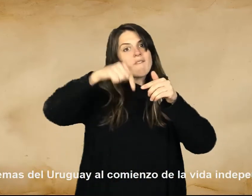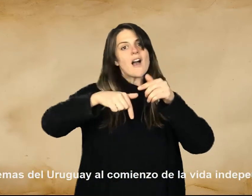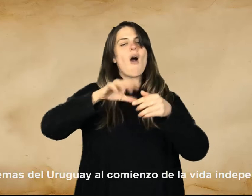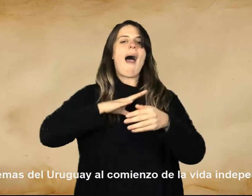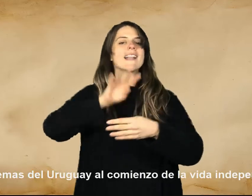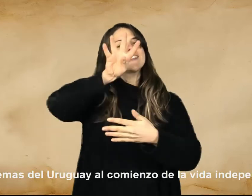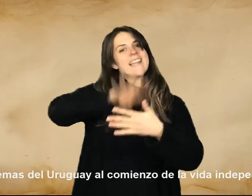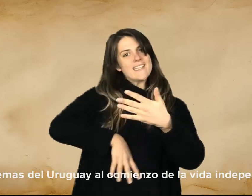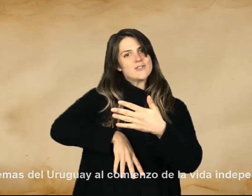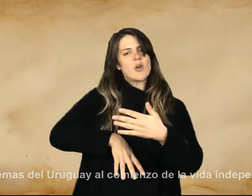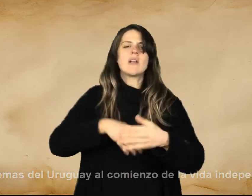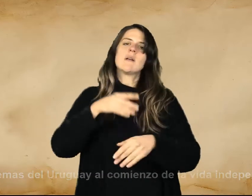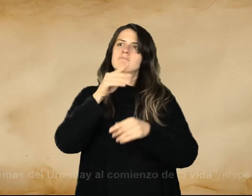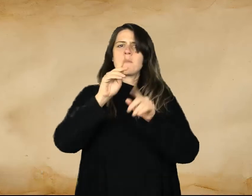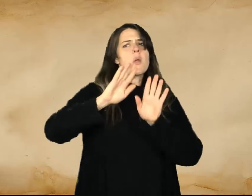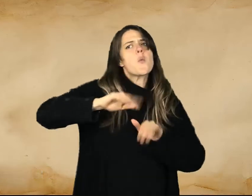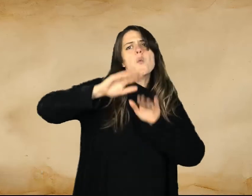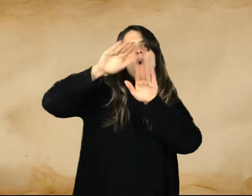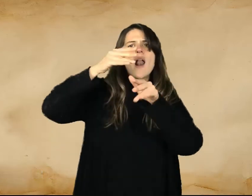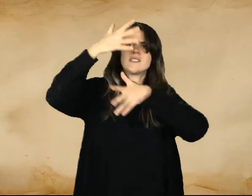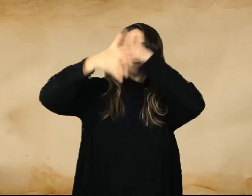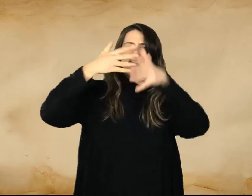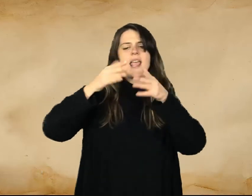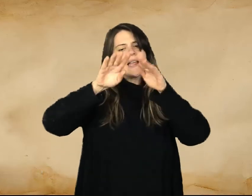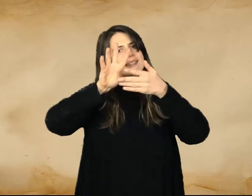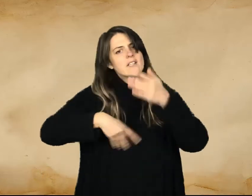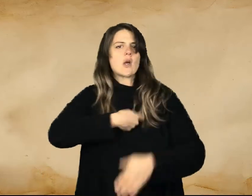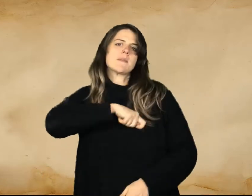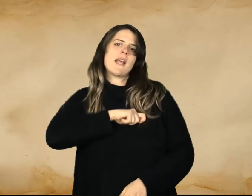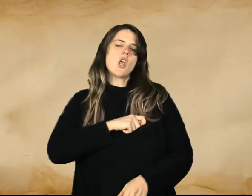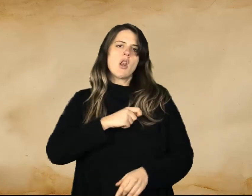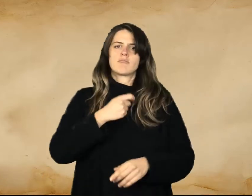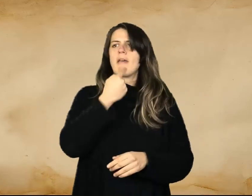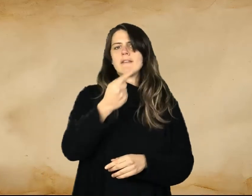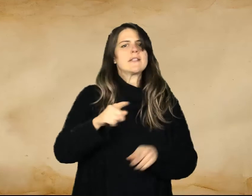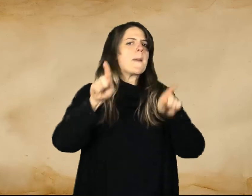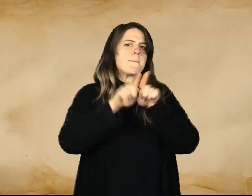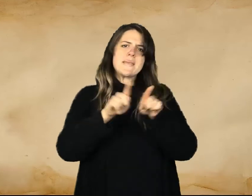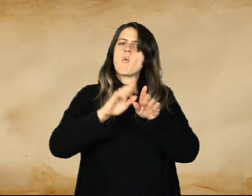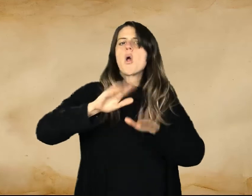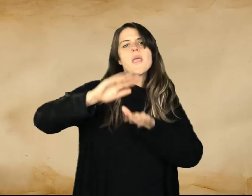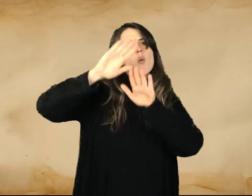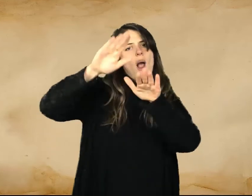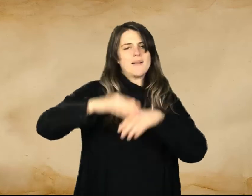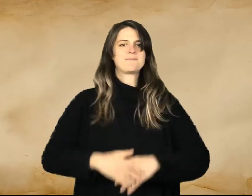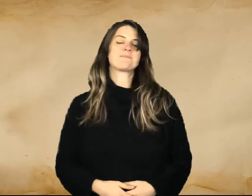siempre debajo de los videos está el texto en español. Tanto el video en LSU como el texto dicen exactamente lo mismo.